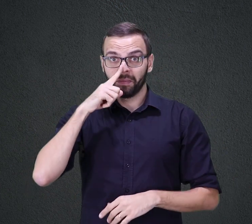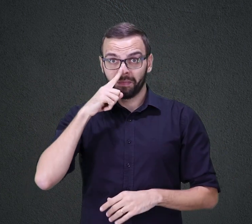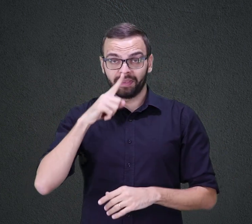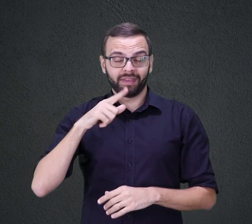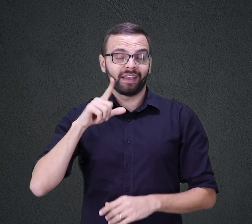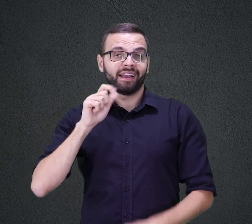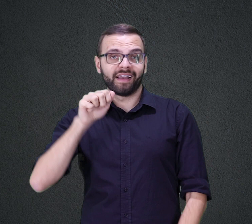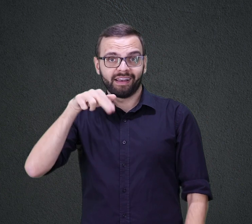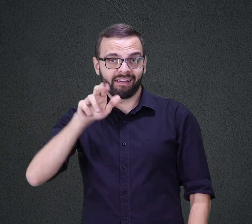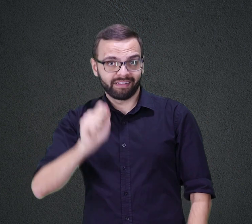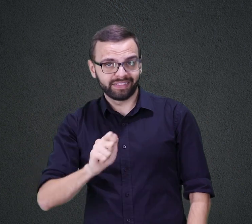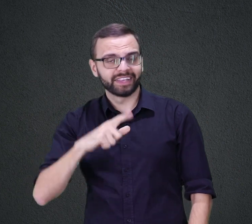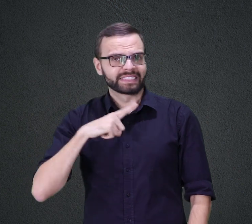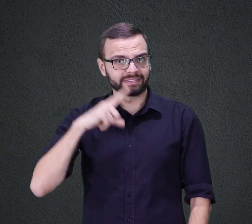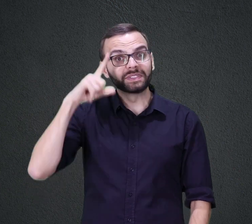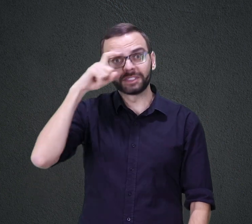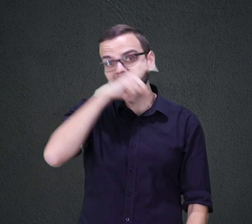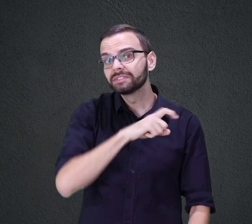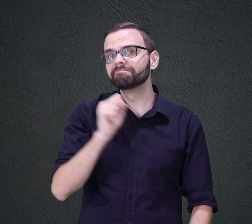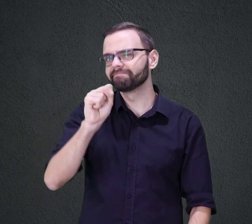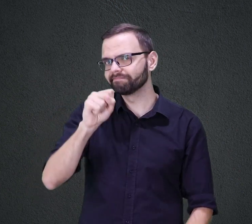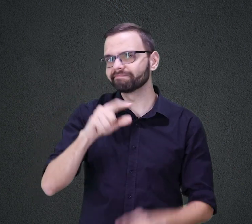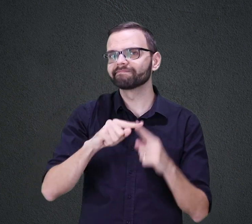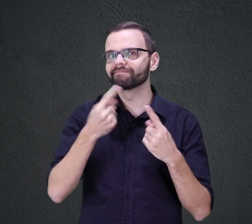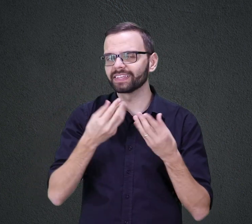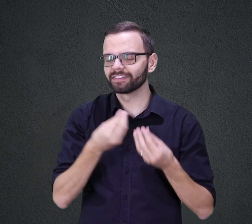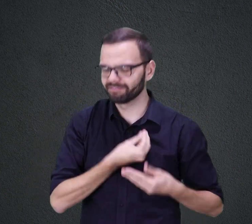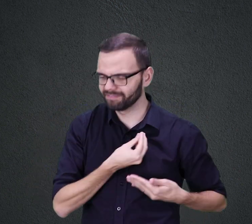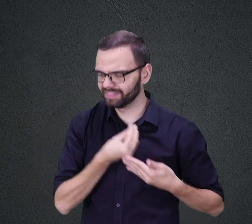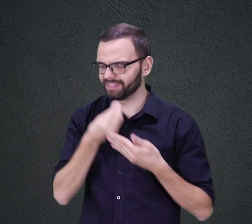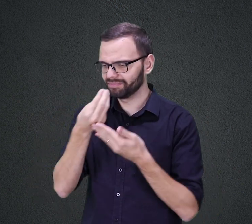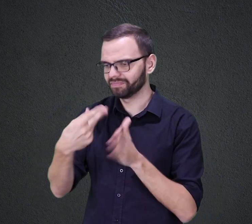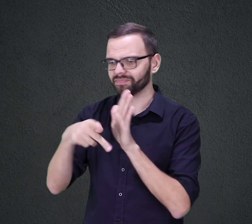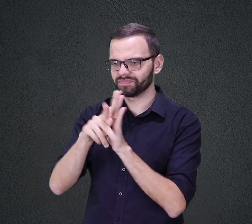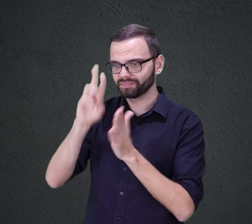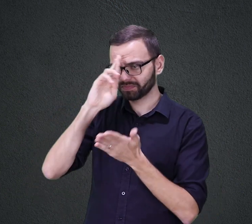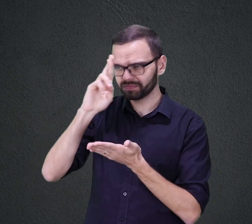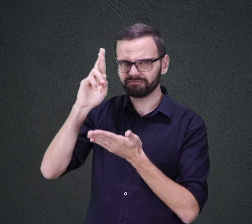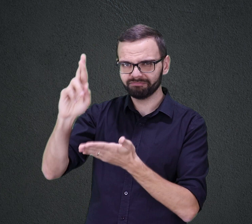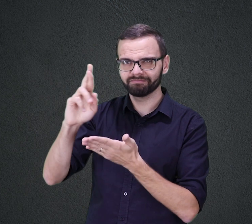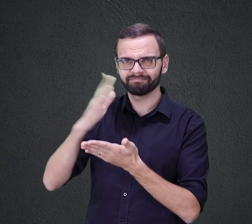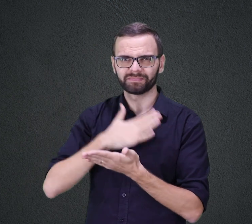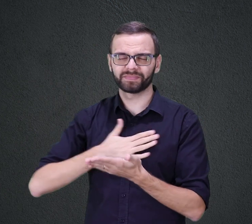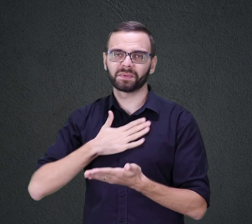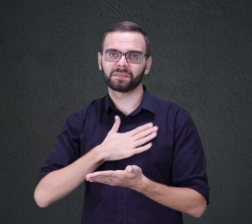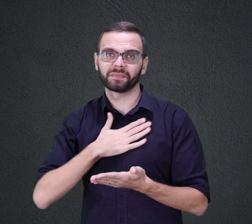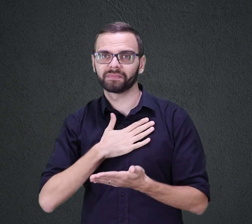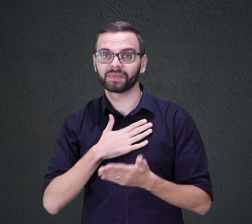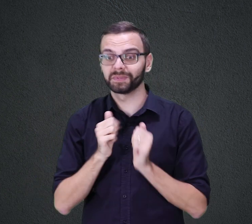DIFICULDADES E ATÉ MESMO A LEVOU A ENTREGAR ESSE FILHO AO SENHOR RENUNCIANDO AO PRAZER DE CONVIVER COM ELE